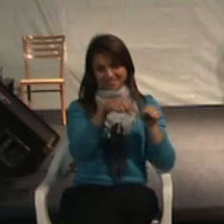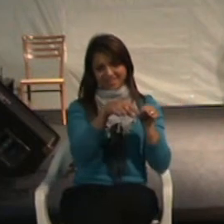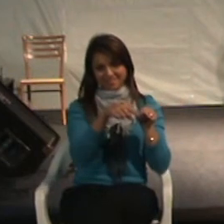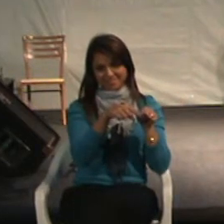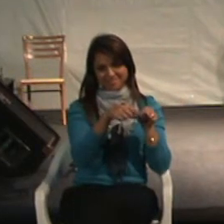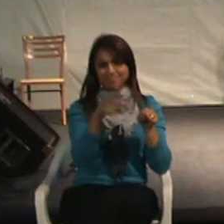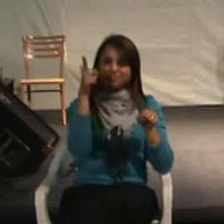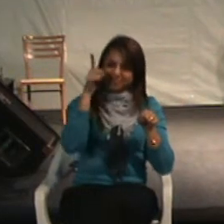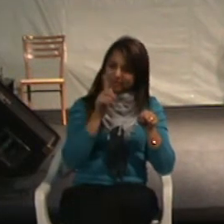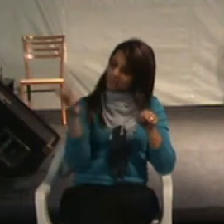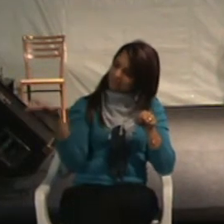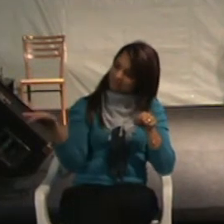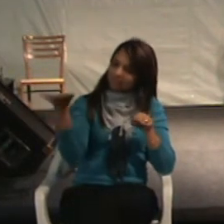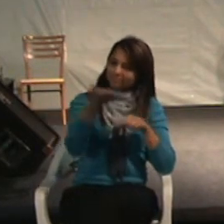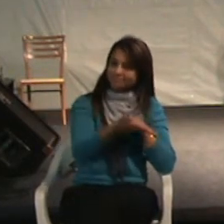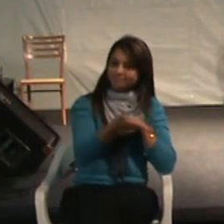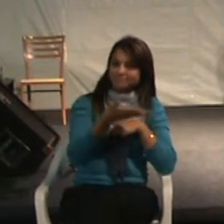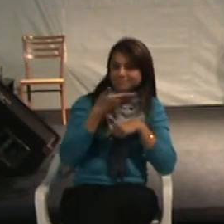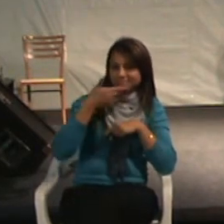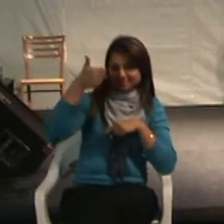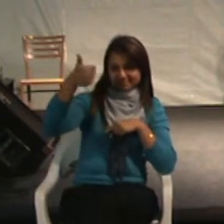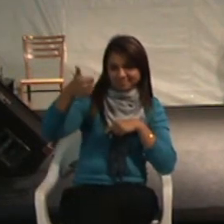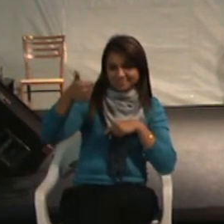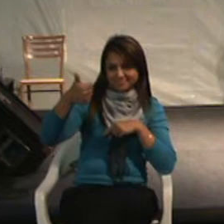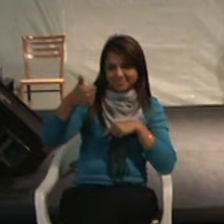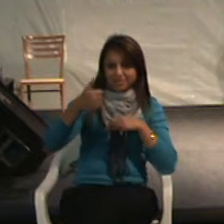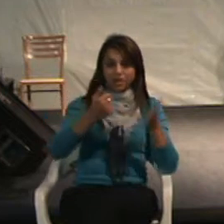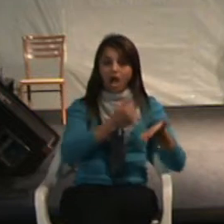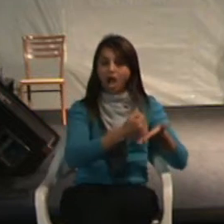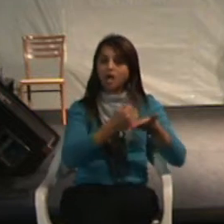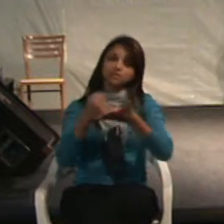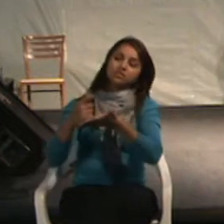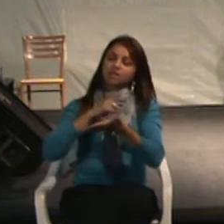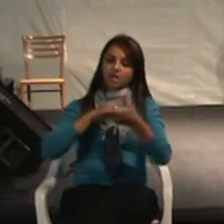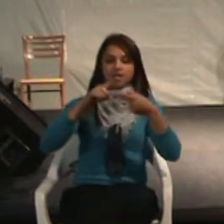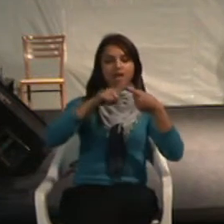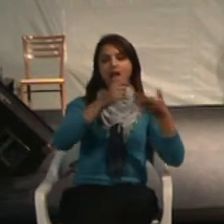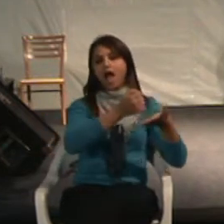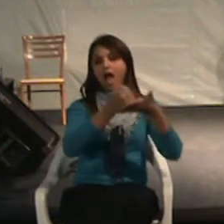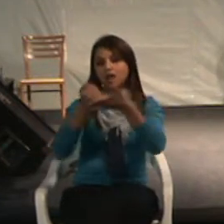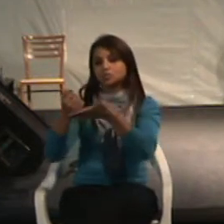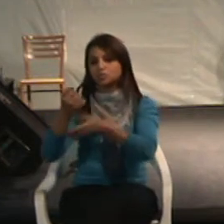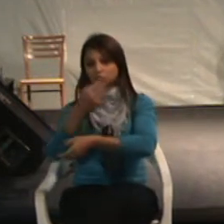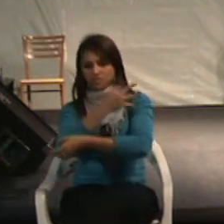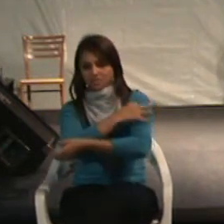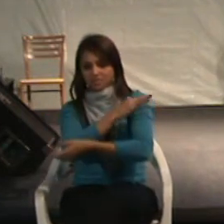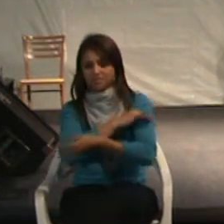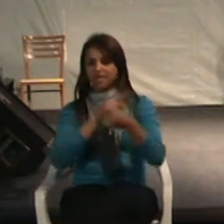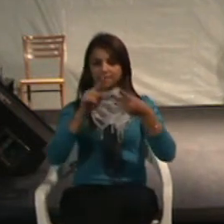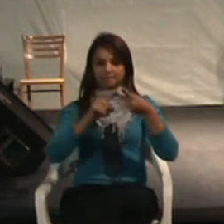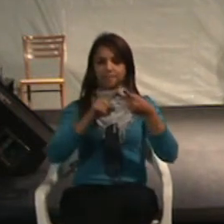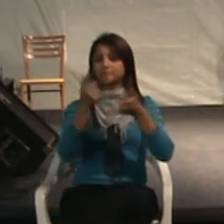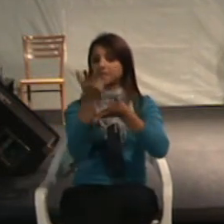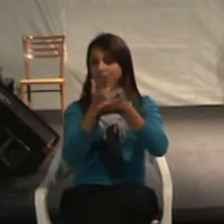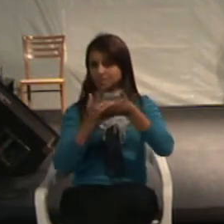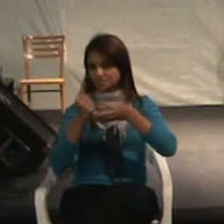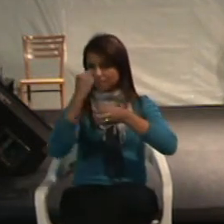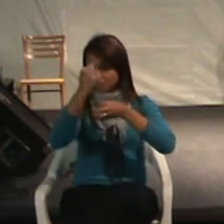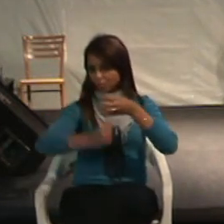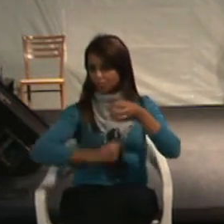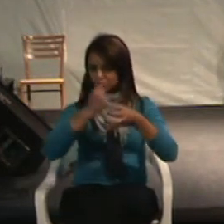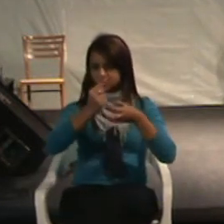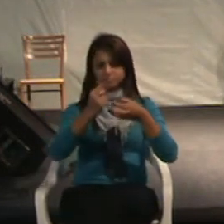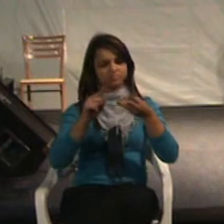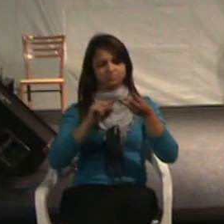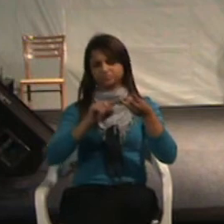melhor atendê-las. Através de ajudas técnicas, desenho universal e uma